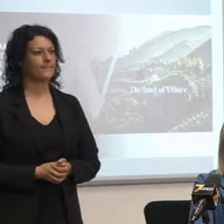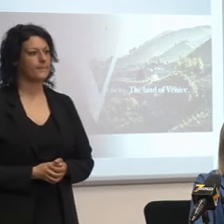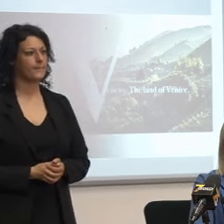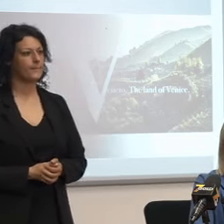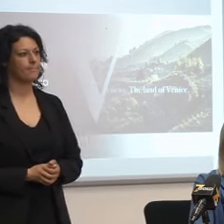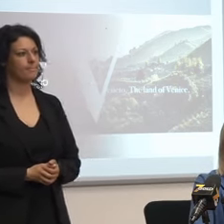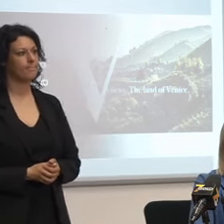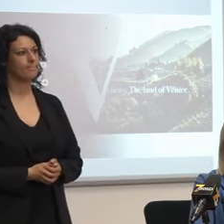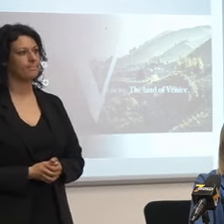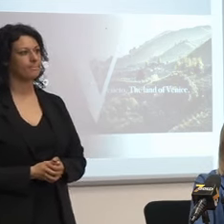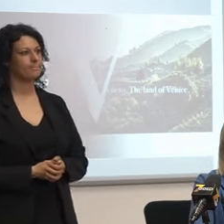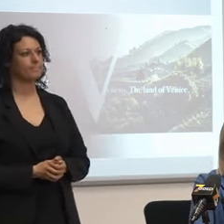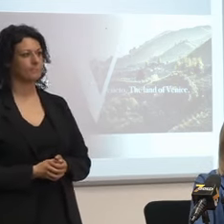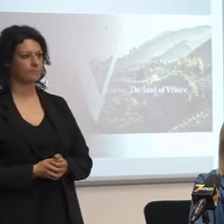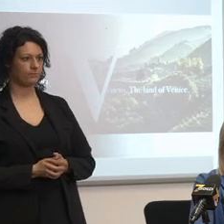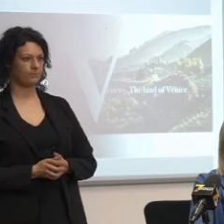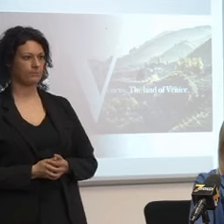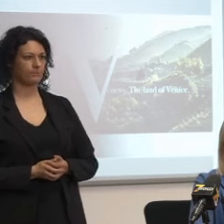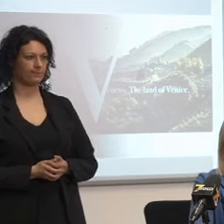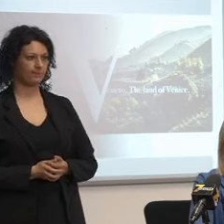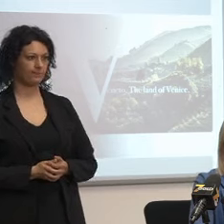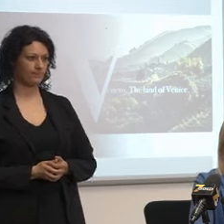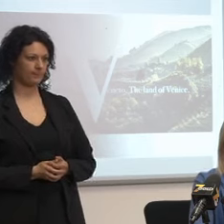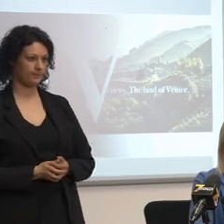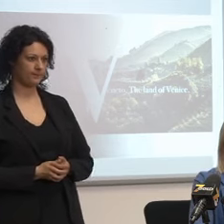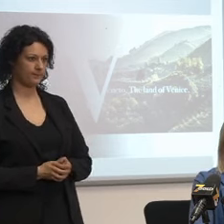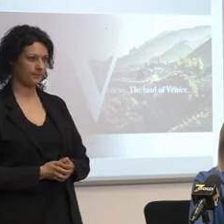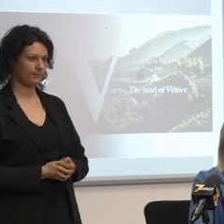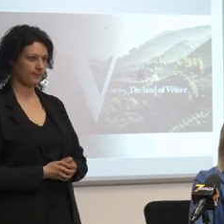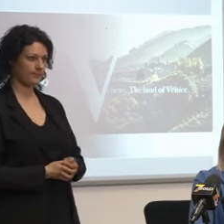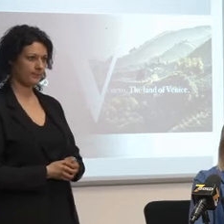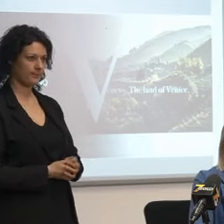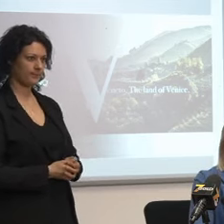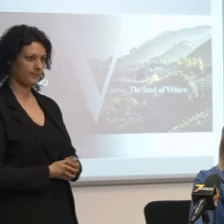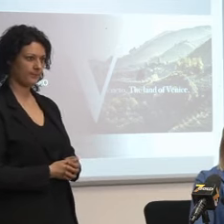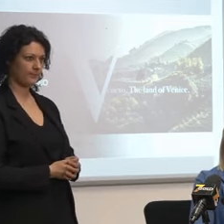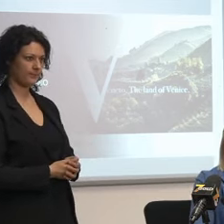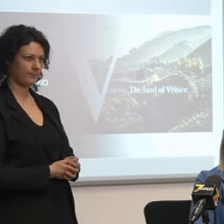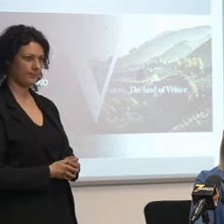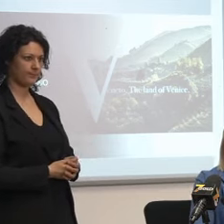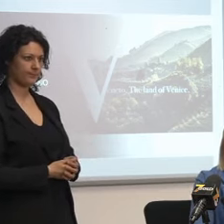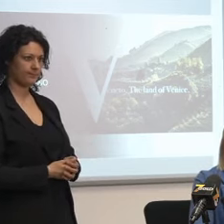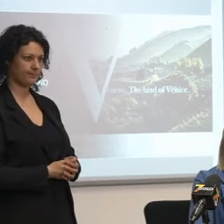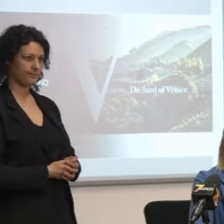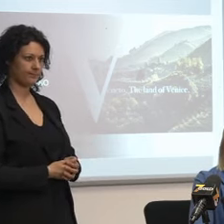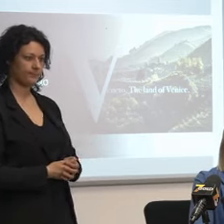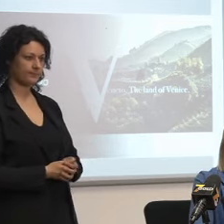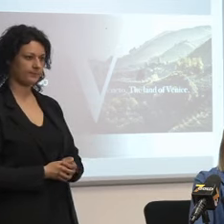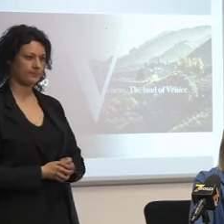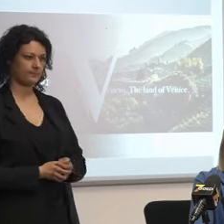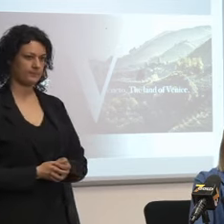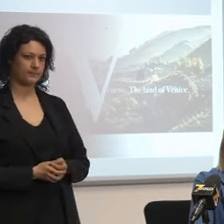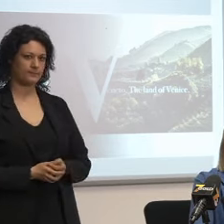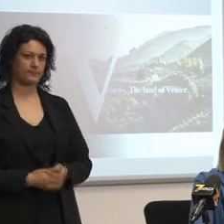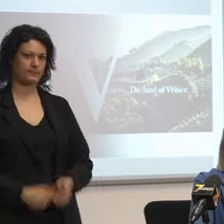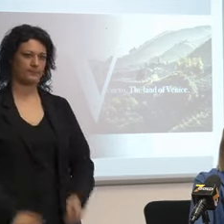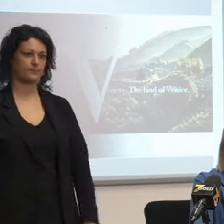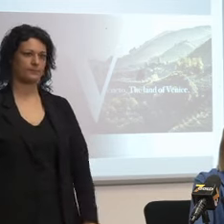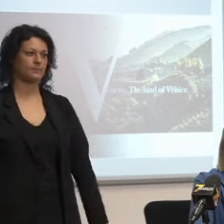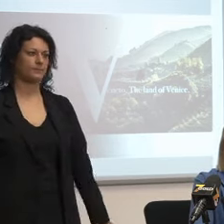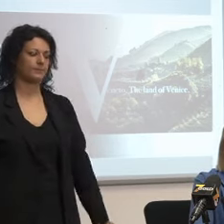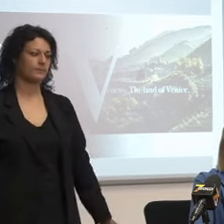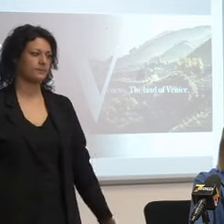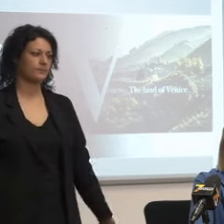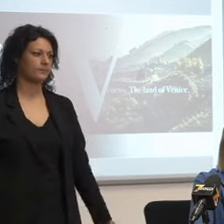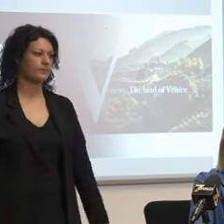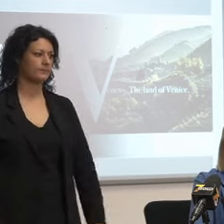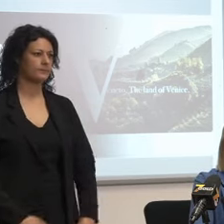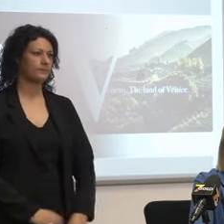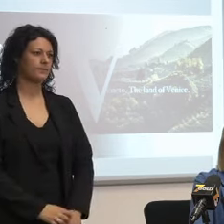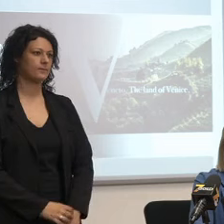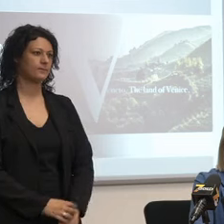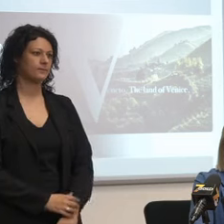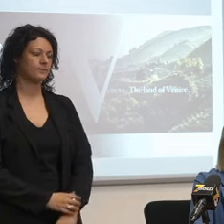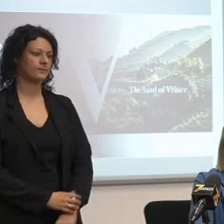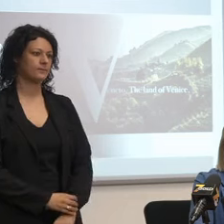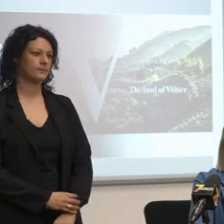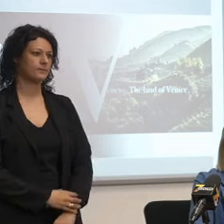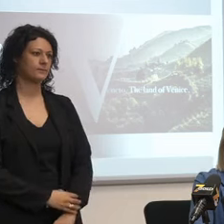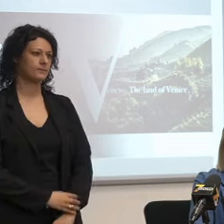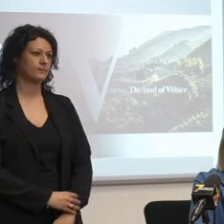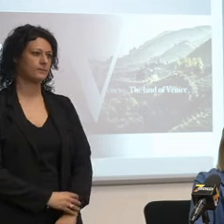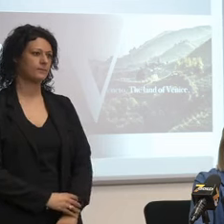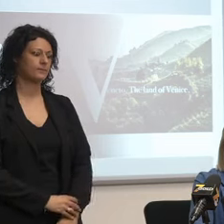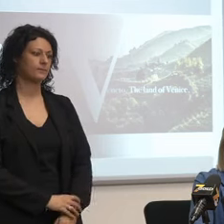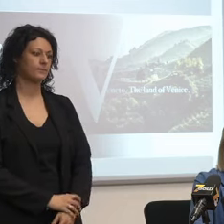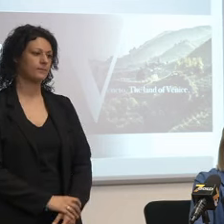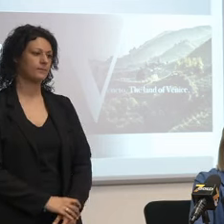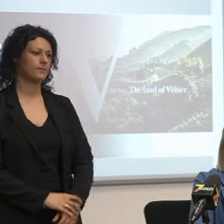mi scusi assessore allora io vorrei un attimino su una domanda e un po' su un'uscita